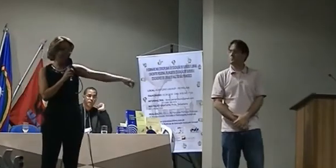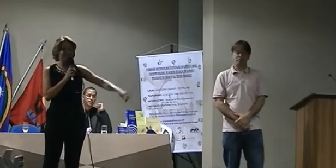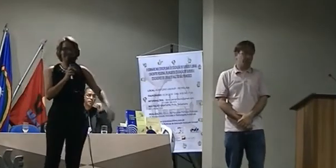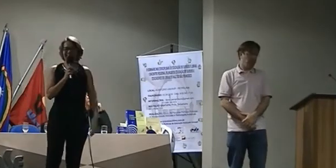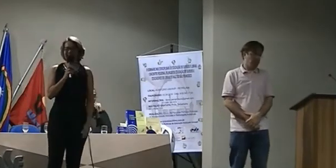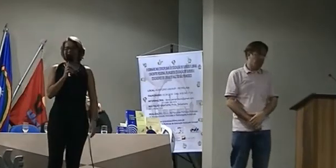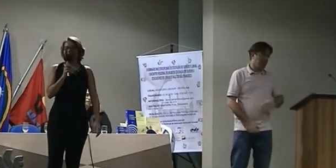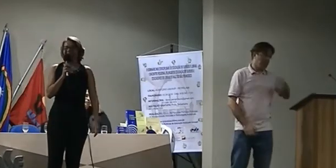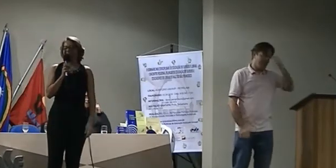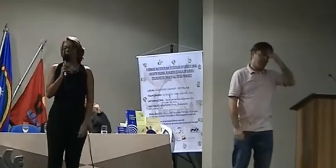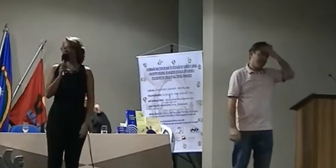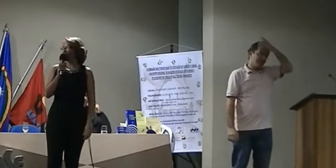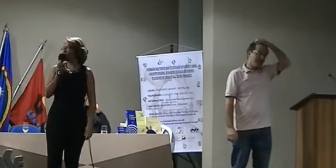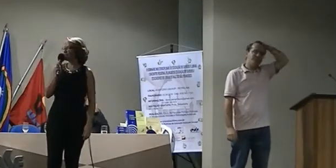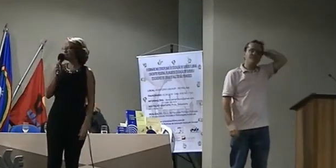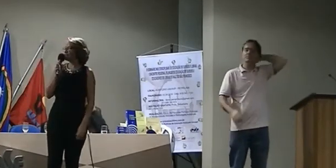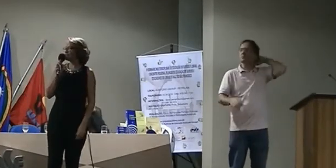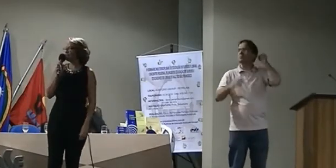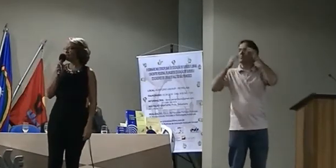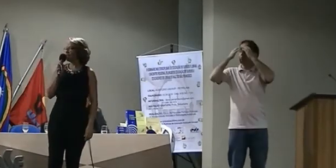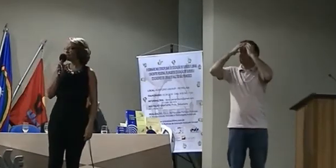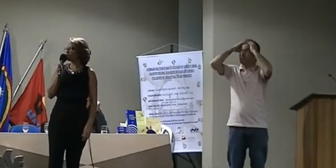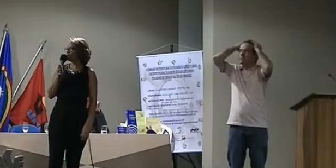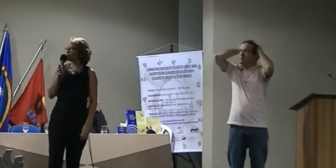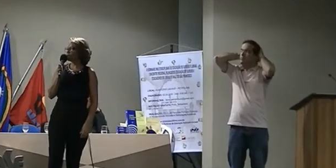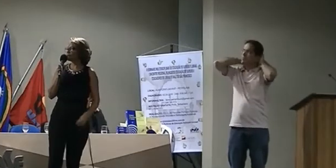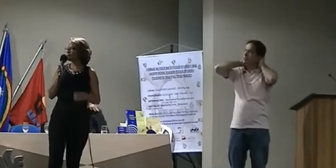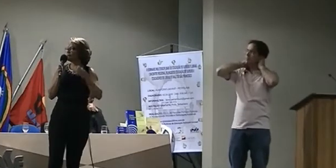Samira. Já começamos a falar sobre a formação.